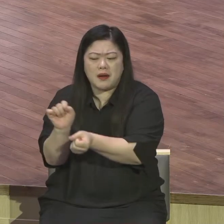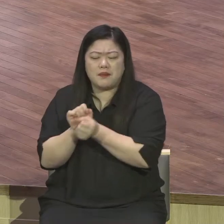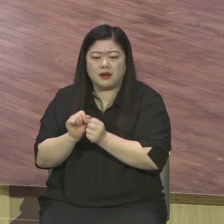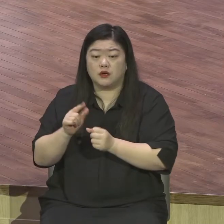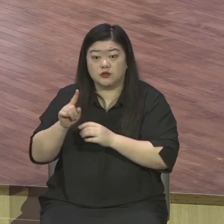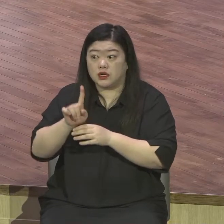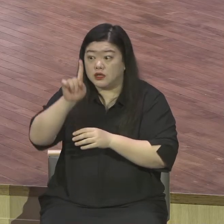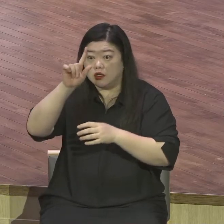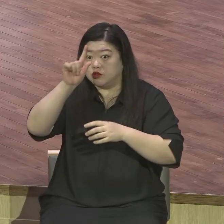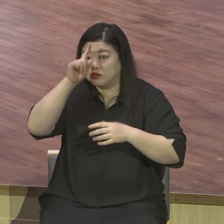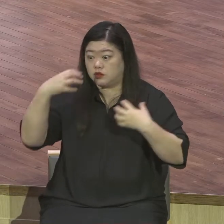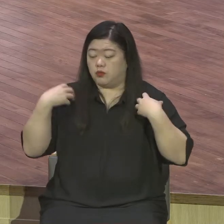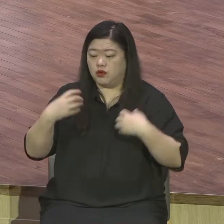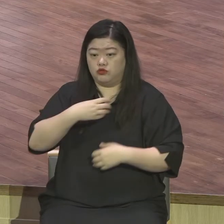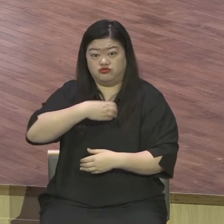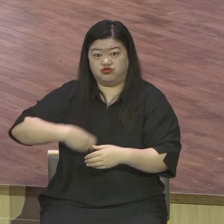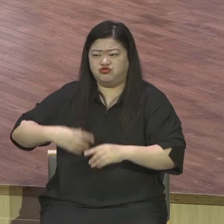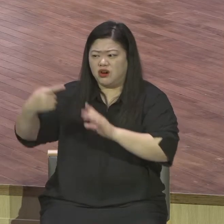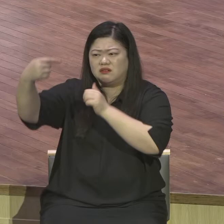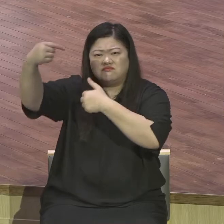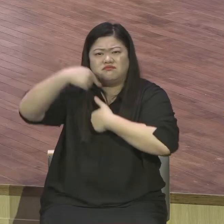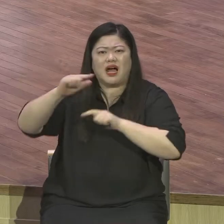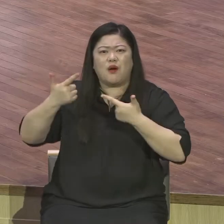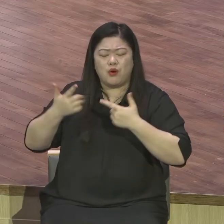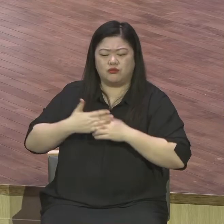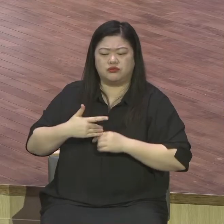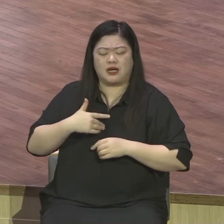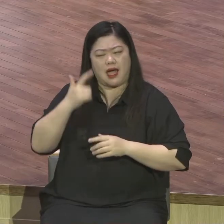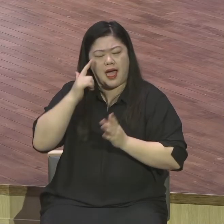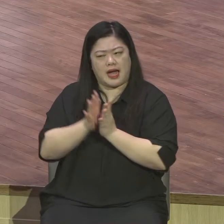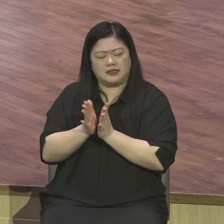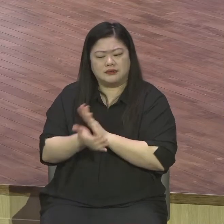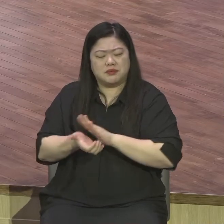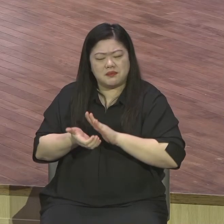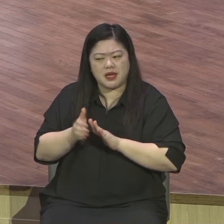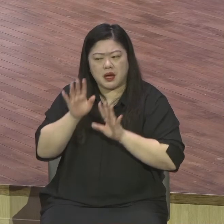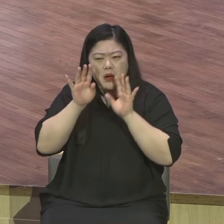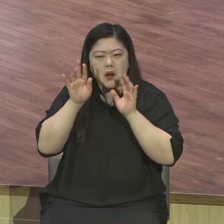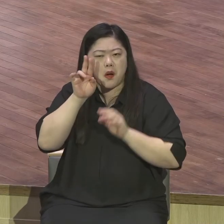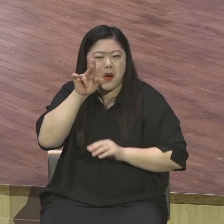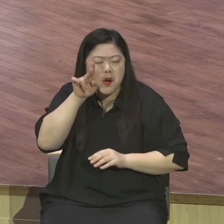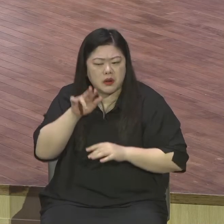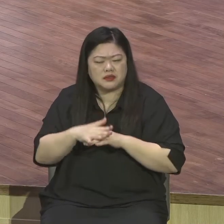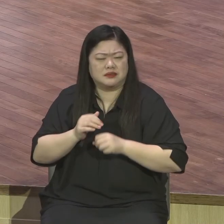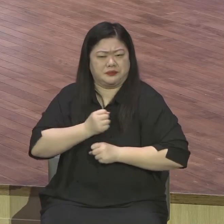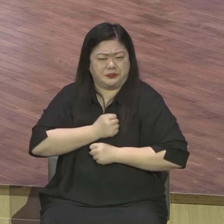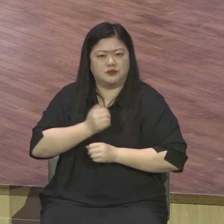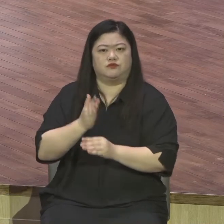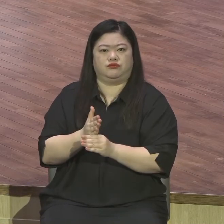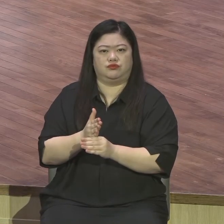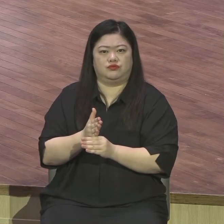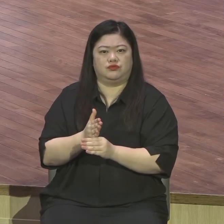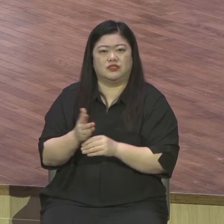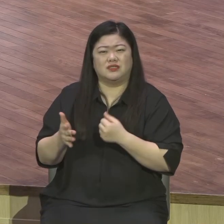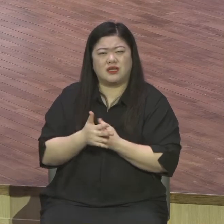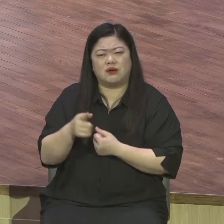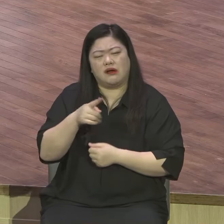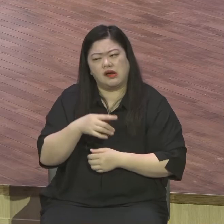아니라 서로 이렇게 복음의 문을 막지 못하도록 하기 위한 한 주간의 결단이니까 그렇게 하시고